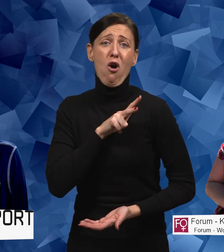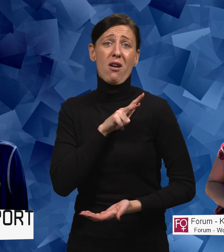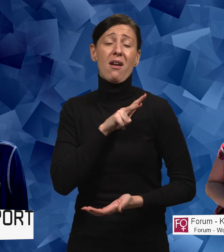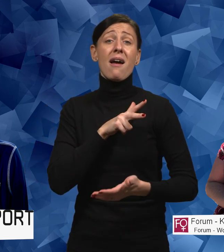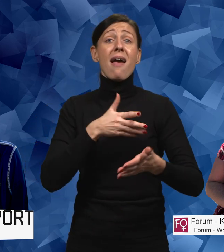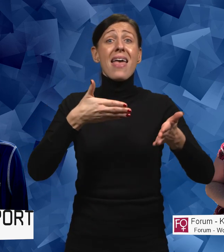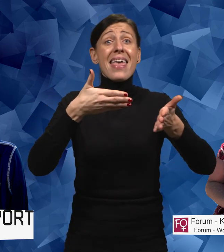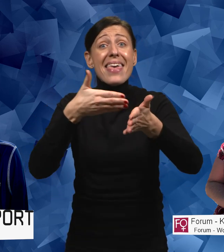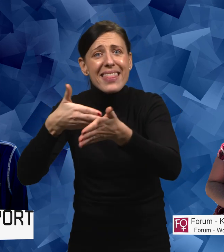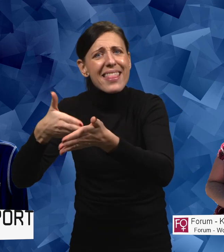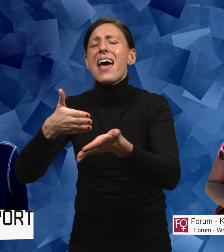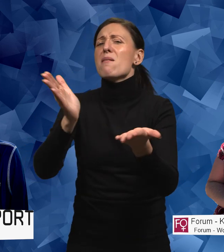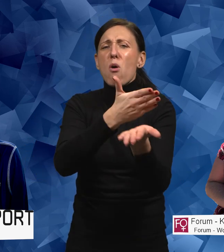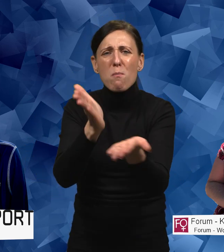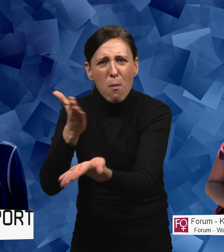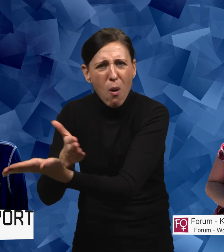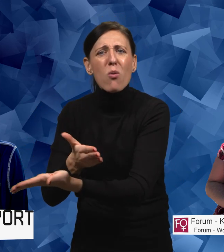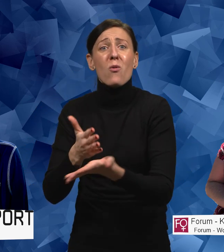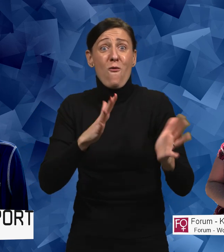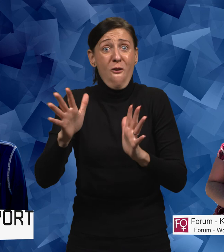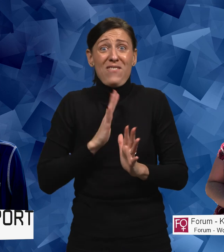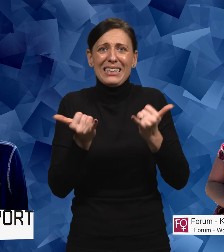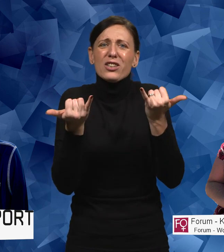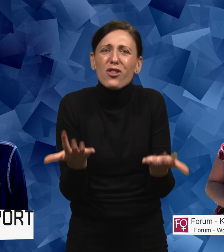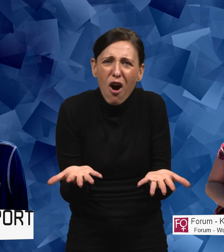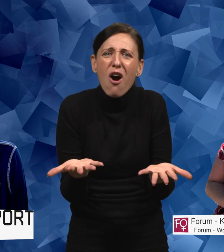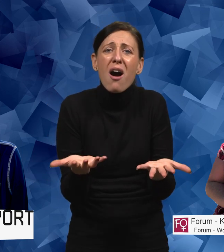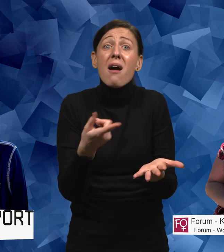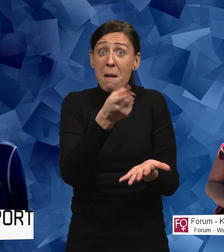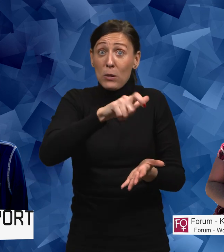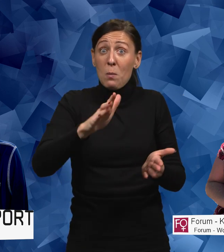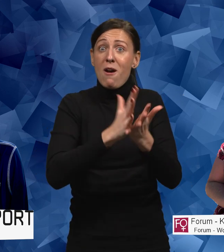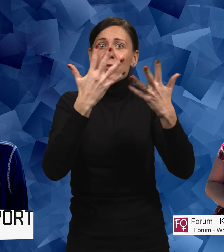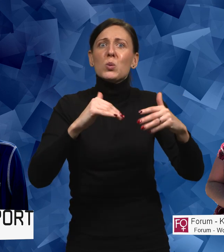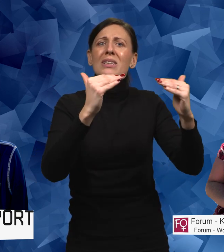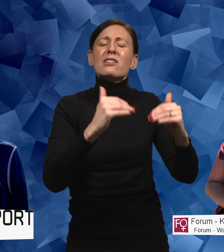att undanröja de hinder som fortfarande finns för att personer med funktionsnedsättning ska ha.